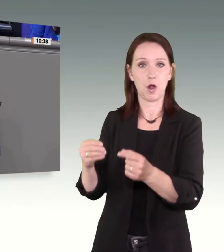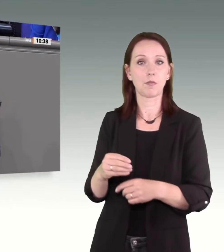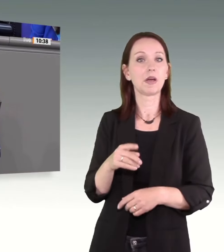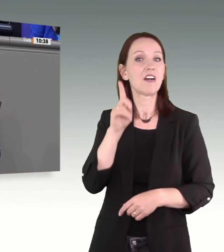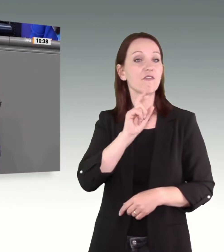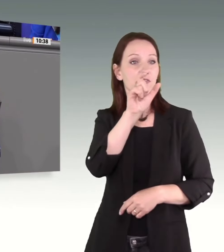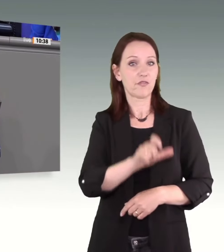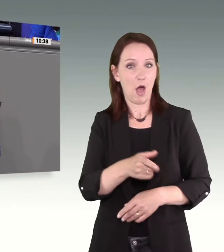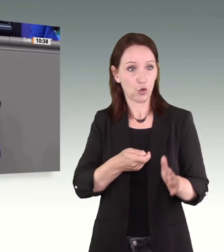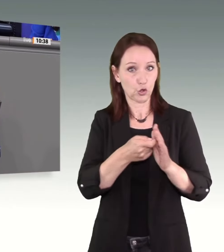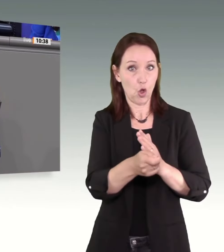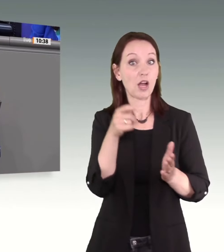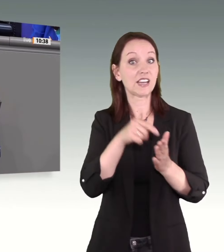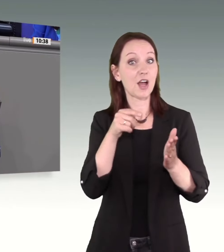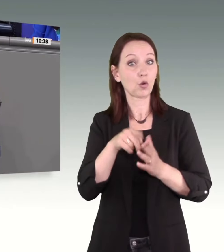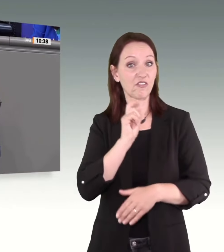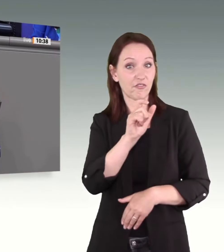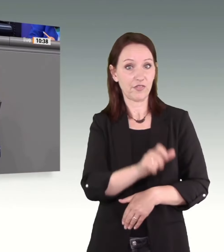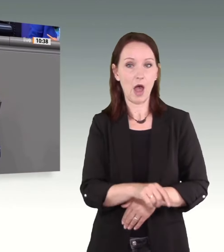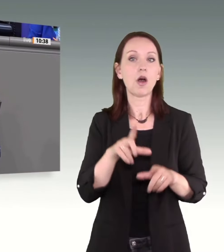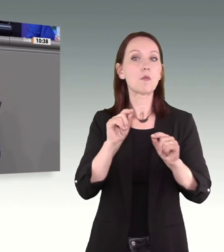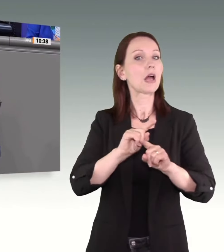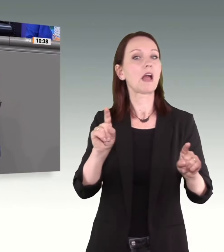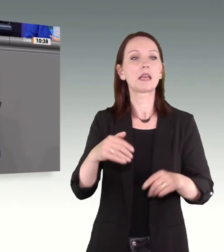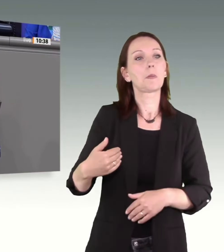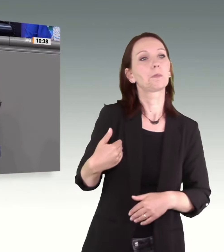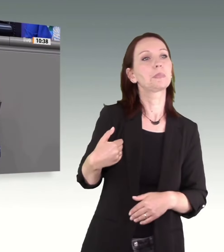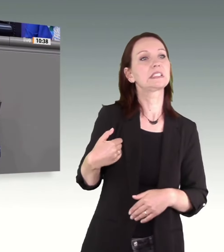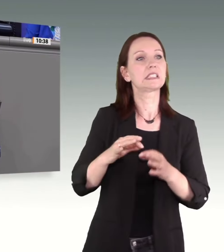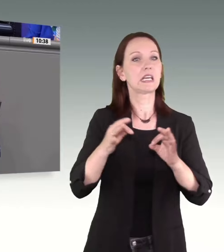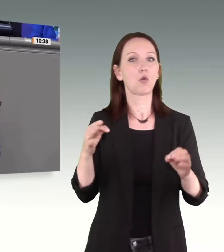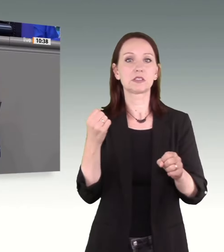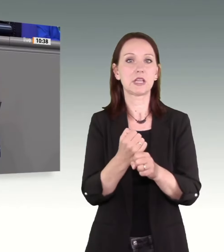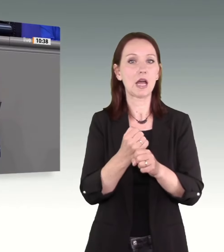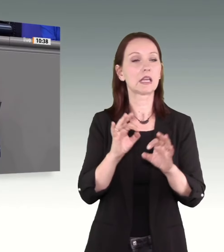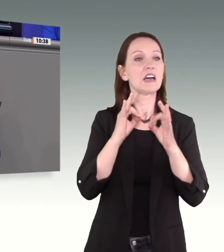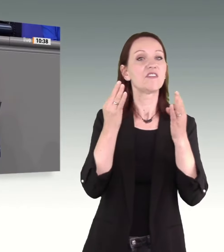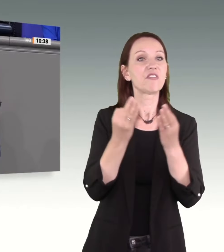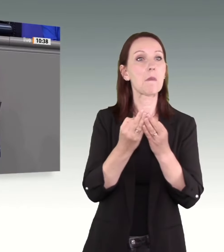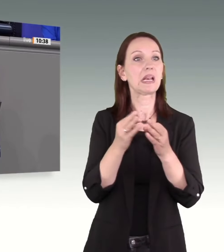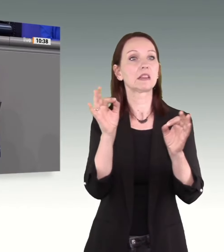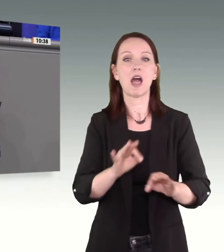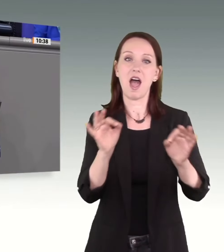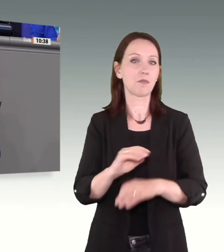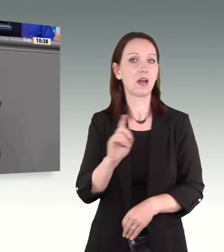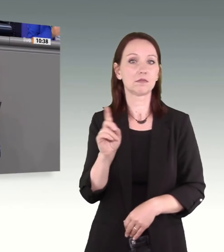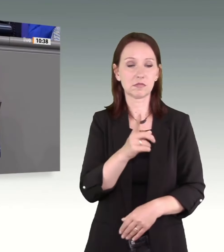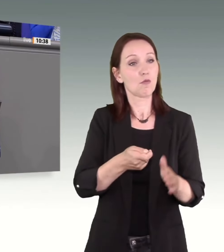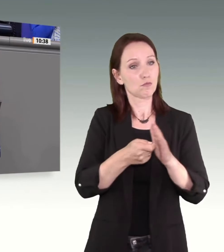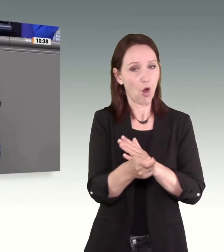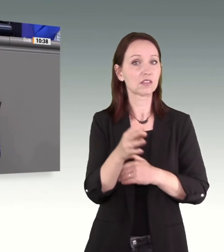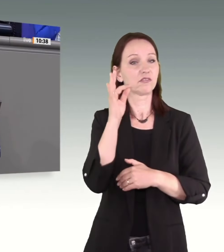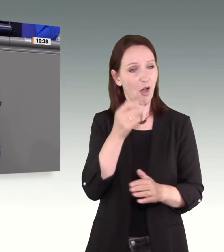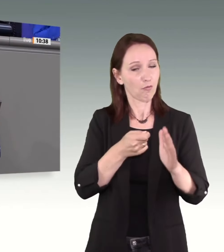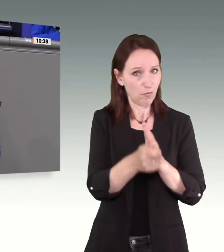dann ist das keine Beziehungstat, dann ist das kein Familiendrama. Es ist Mord, es ist ein Femizid. Wir sind als